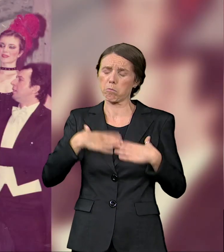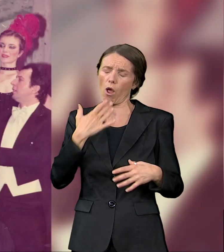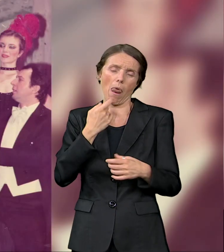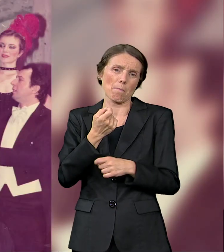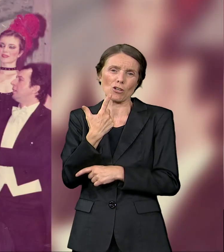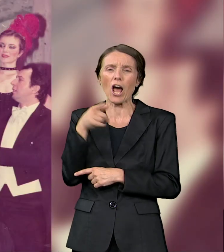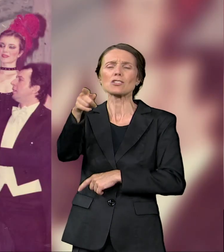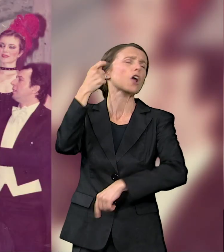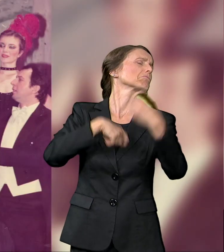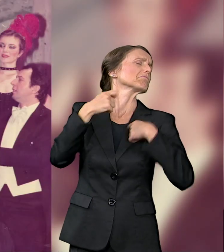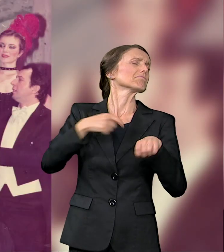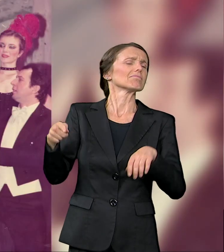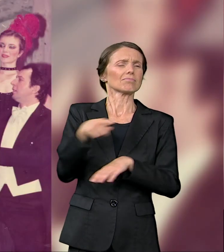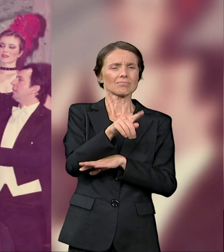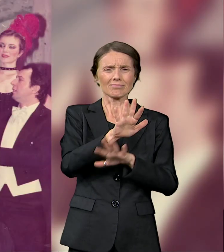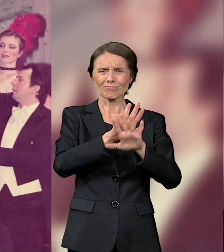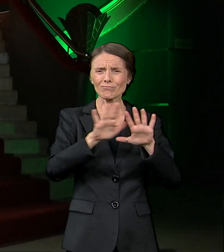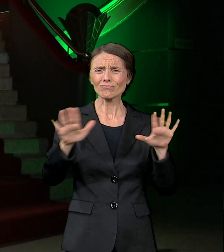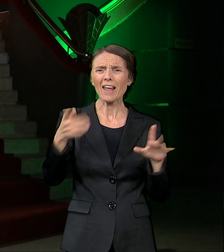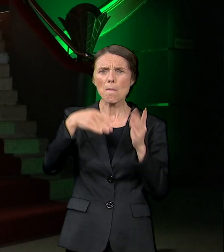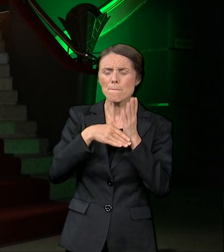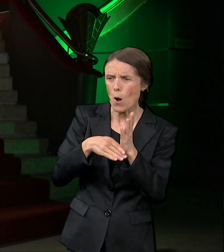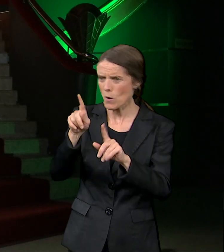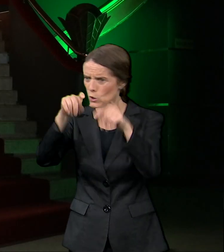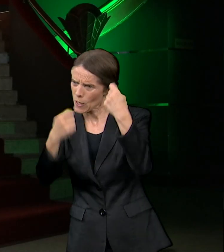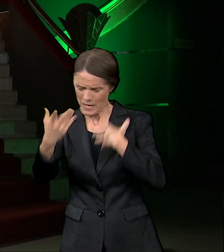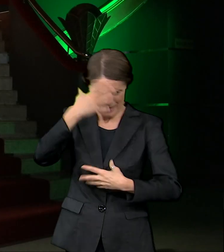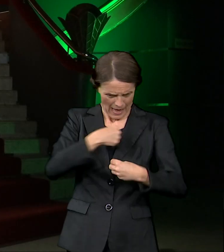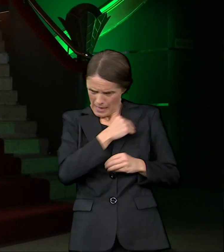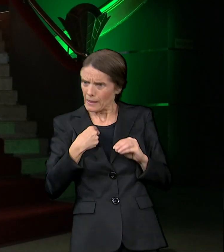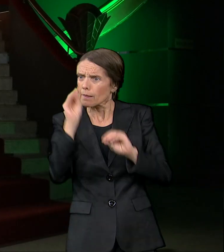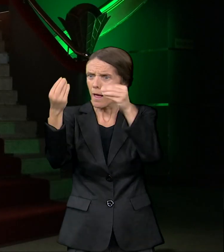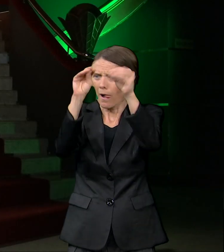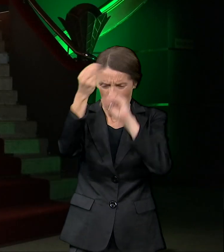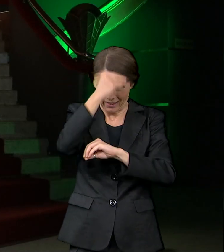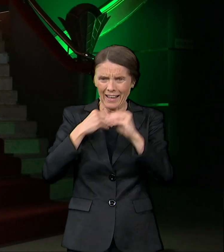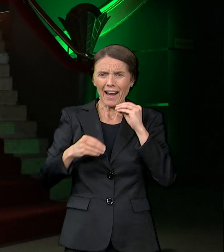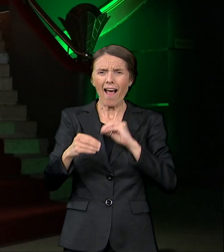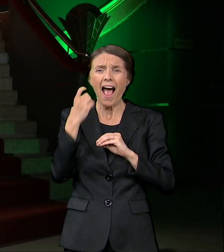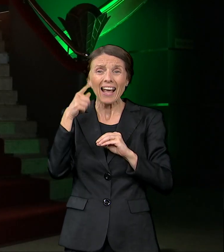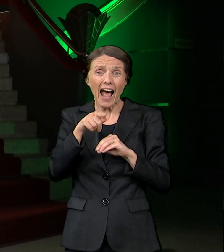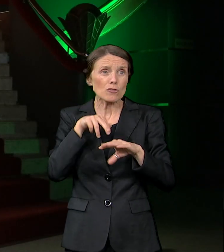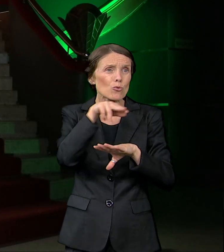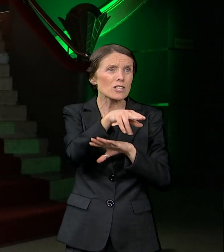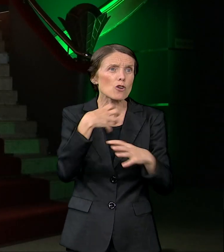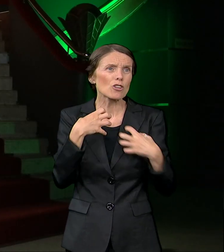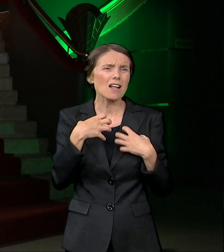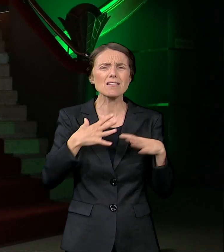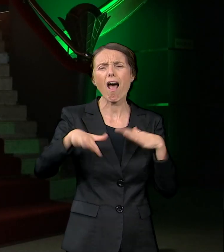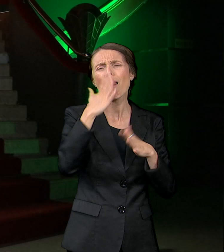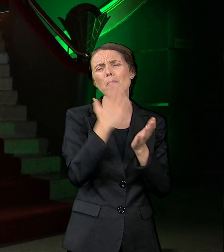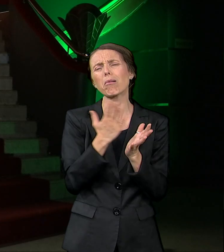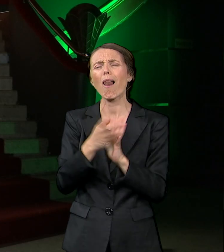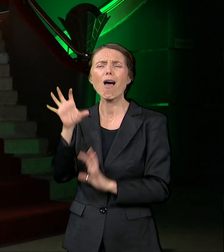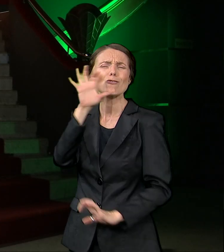Oni su jedne druge tako obukli nakitili da je to samo se šarenilo i lepršalo oko njih i